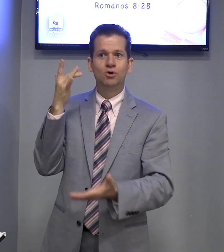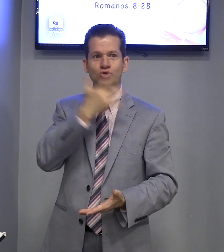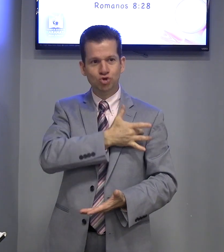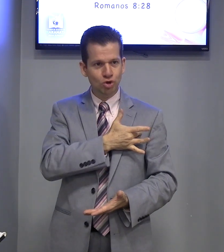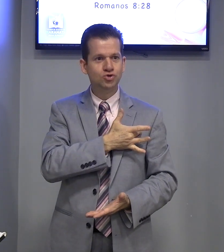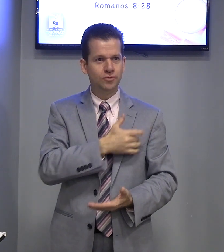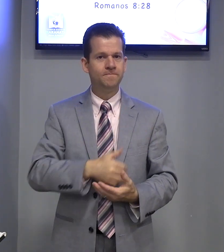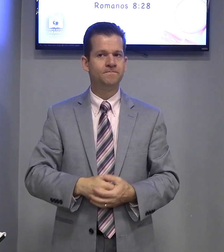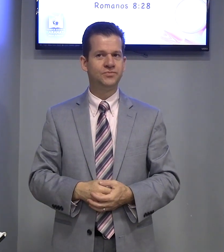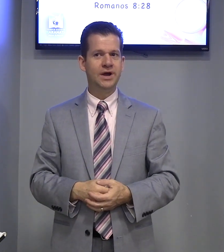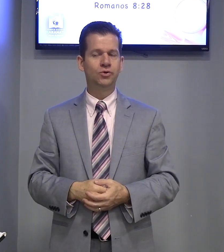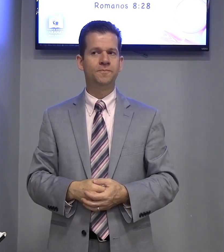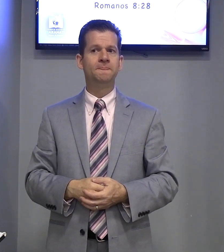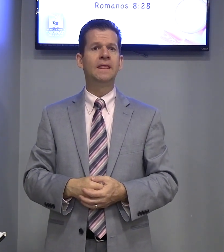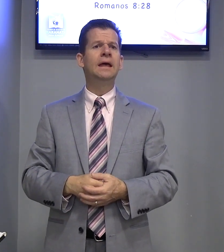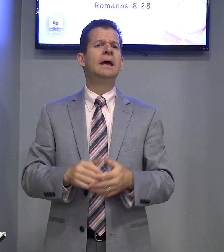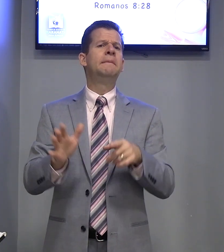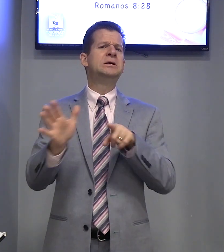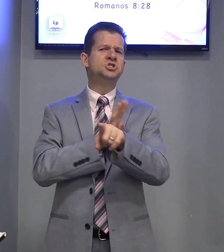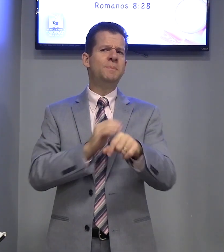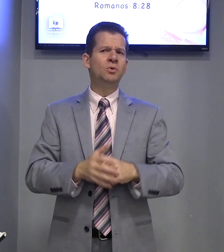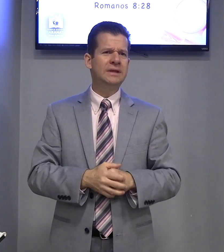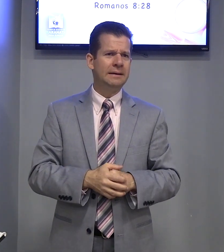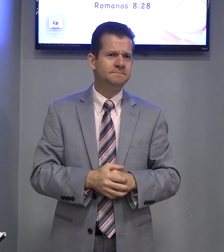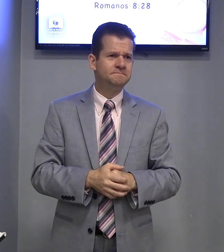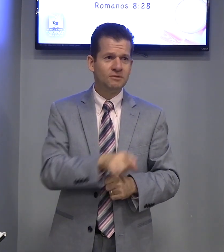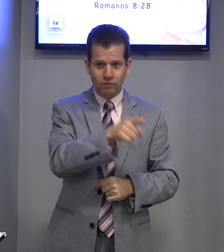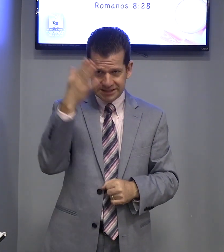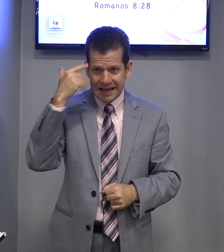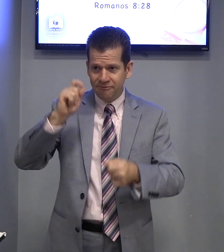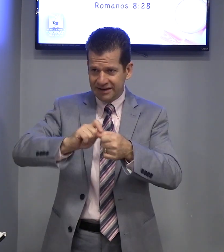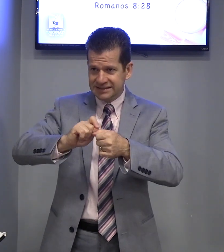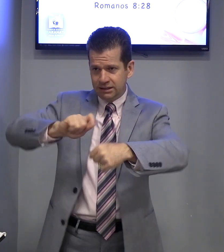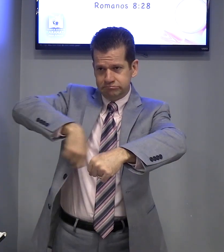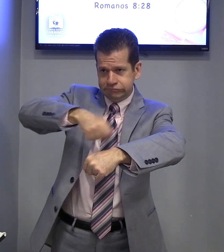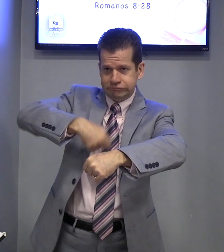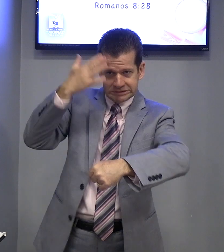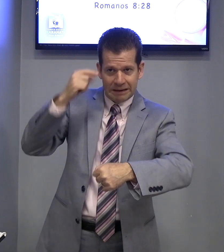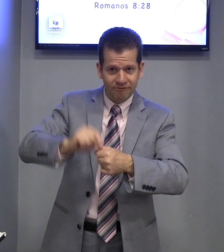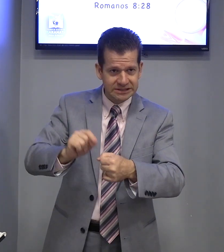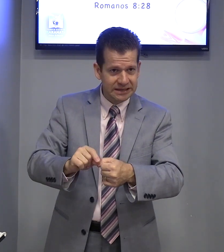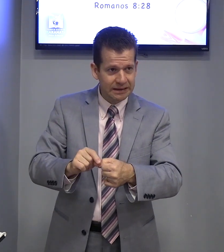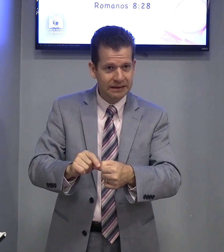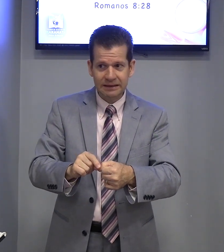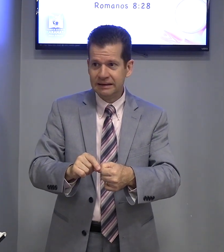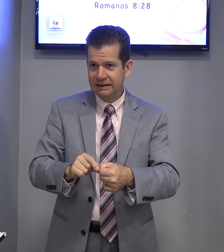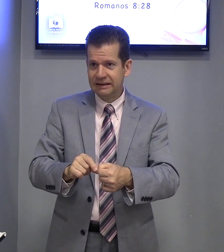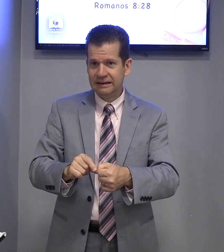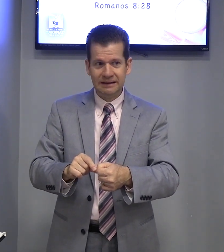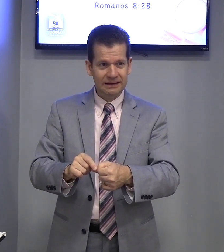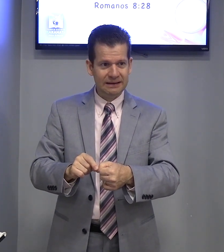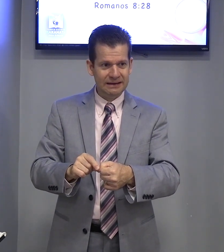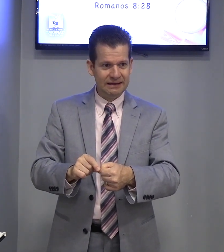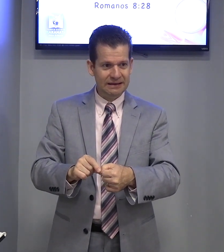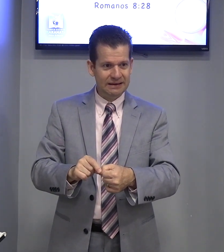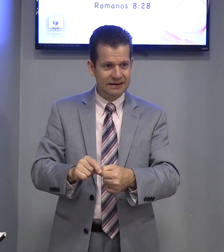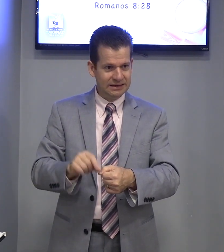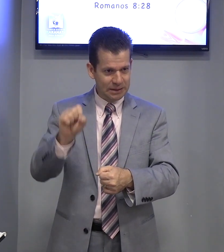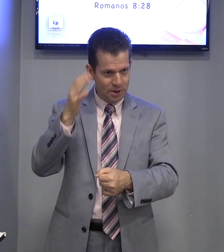Gostoso, certo? Mas deixa eu te perguntar, você sabe fazer? Sabe fazer? Eu sou. Samuel